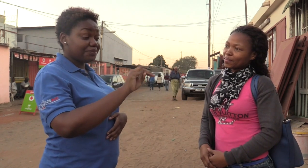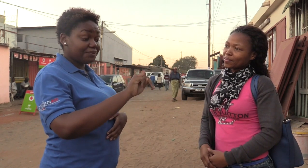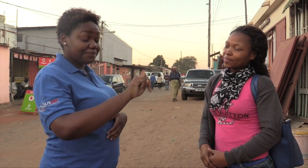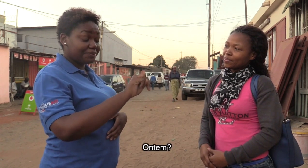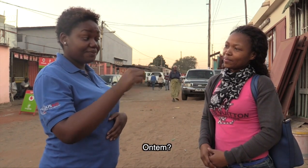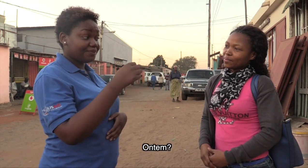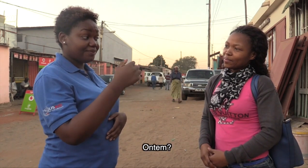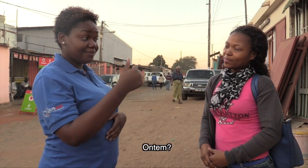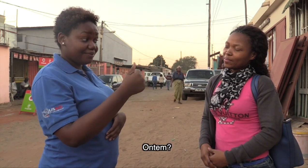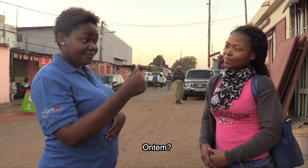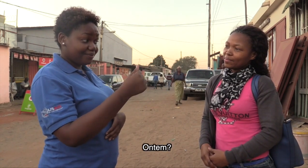ontem